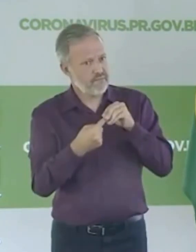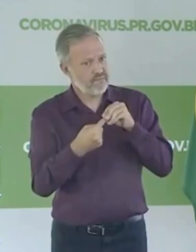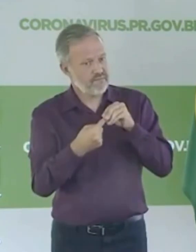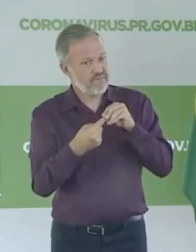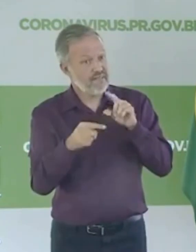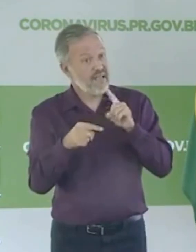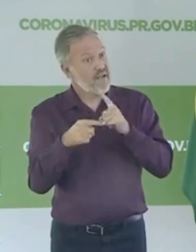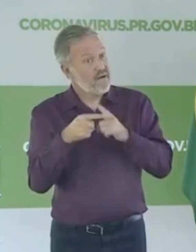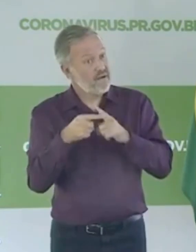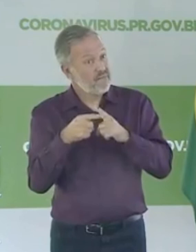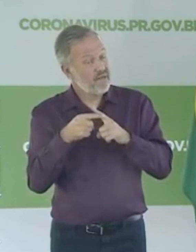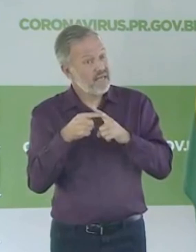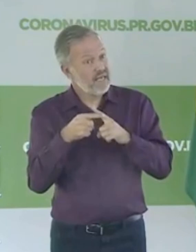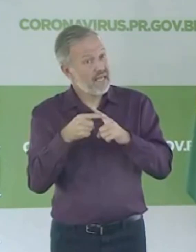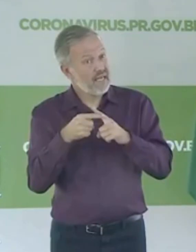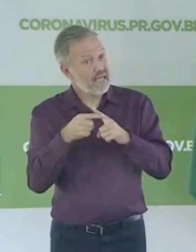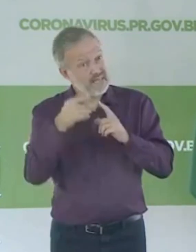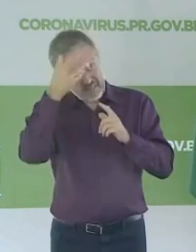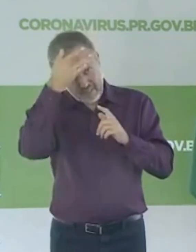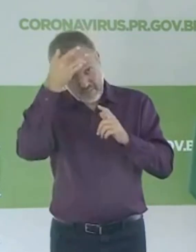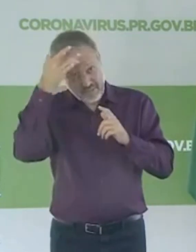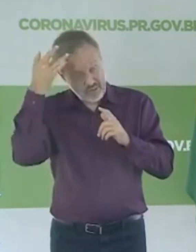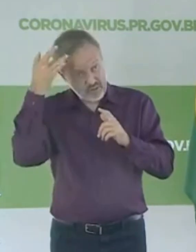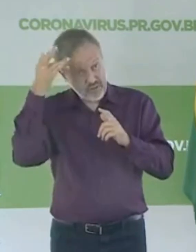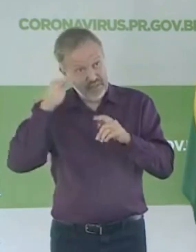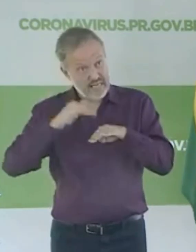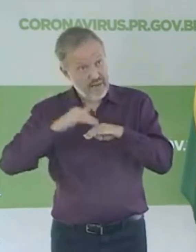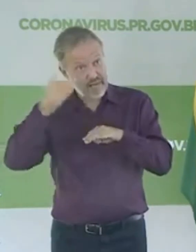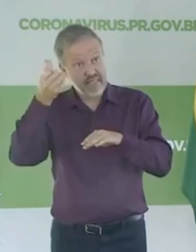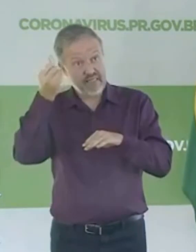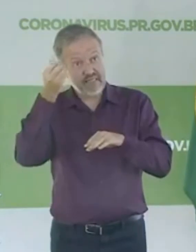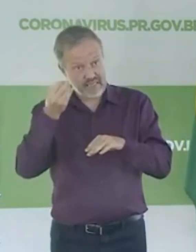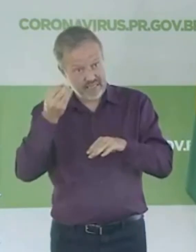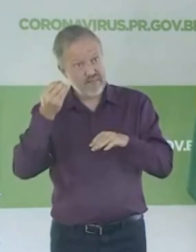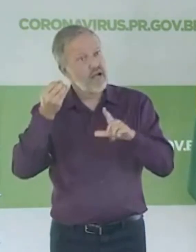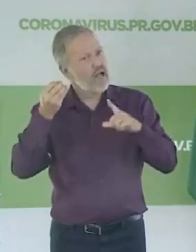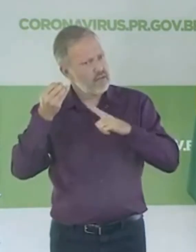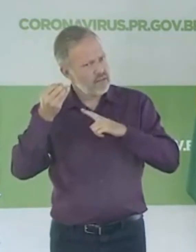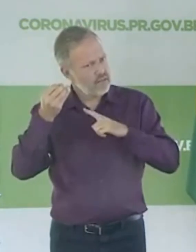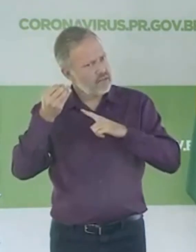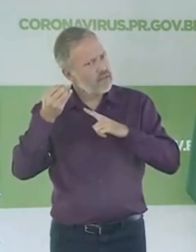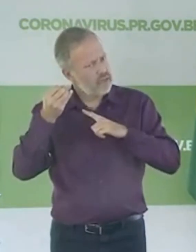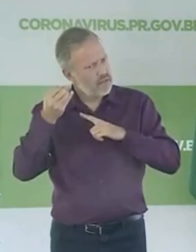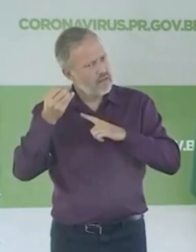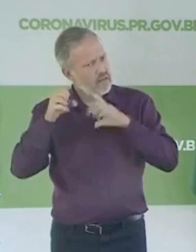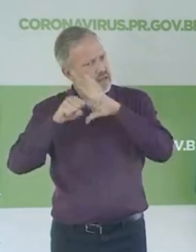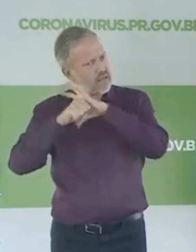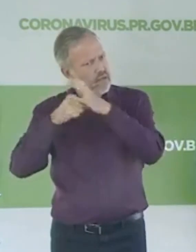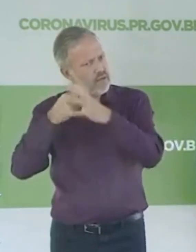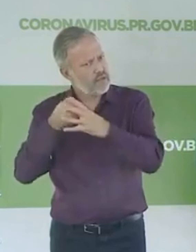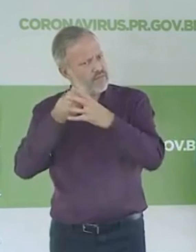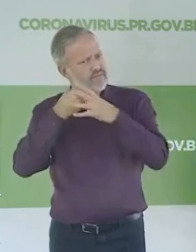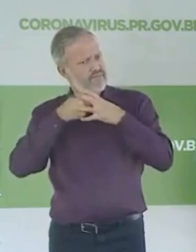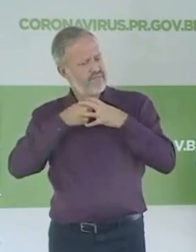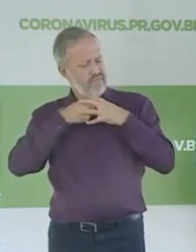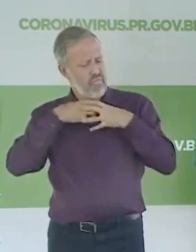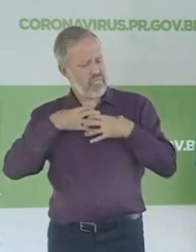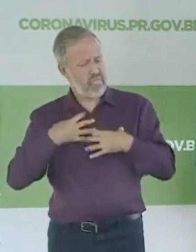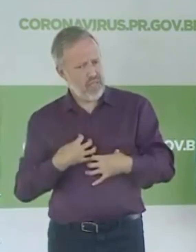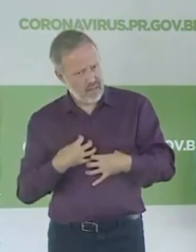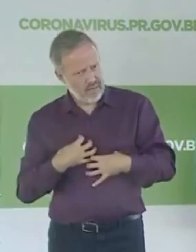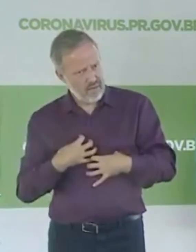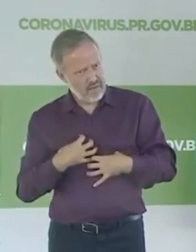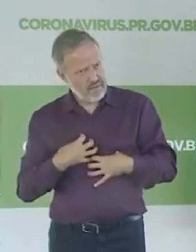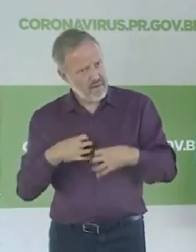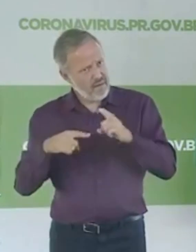que acabam tendo esse vírus, são pessoas acima de 60 anos. Então é importante que você preserve essas pessoas, evite